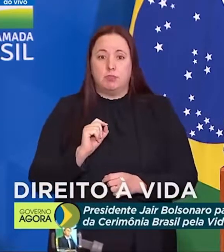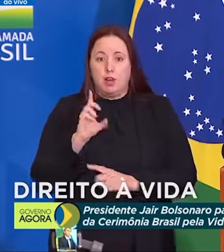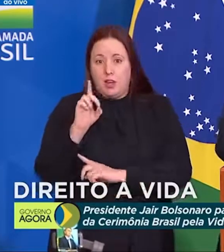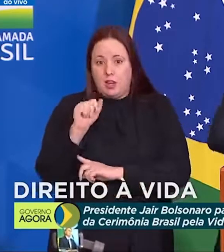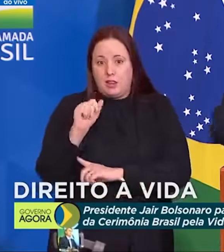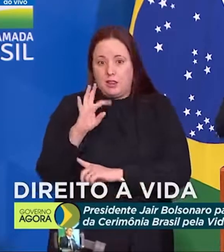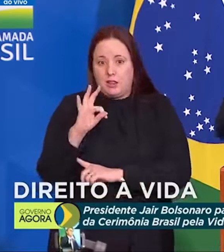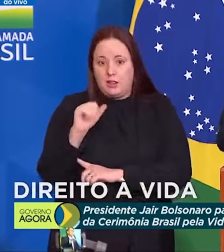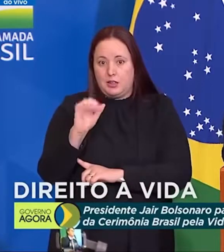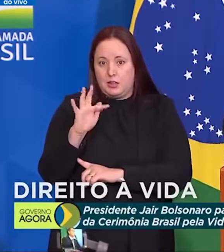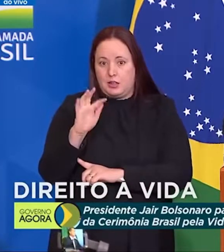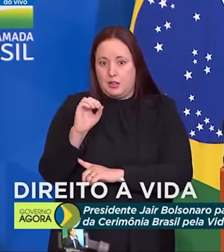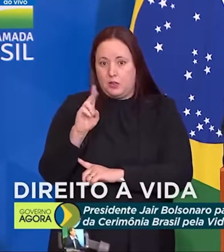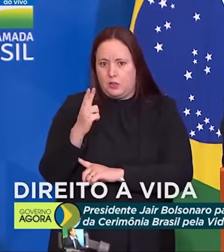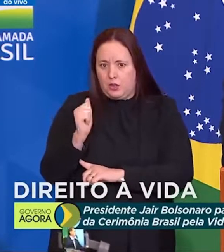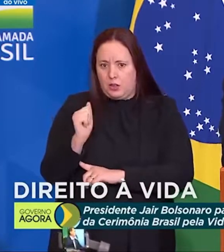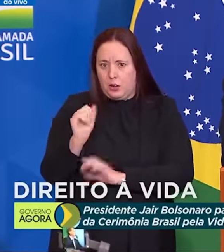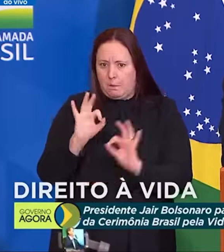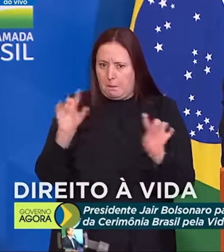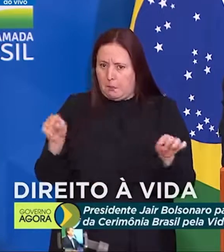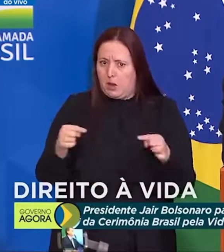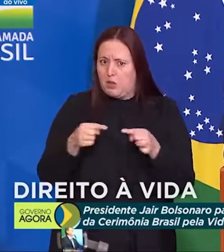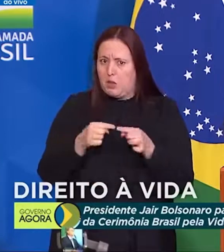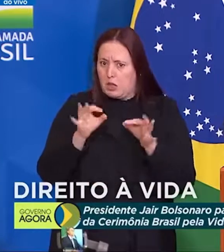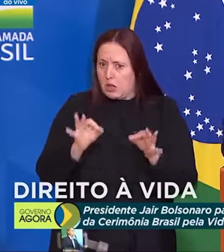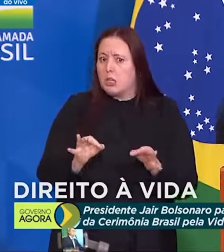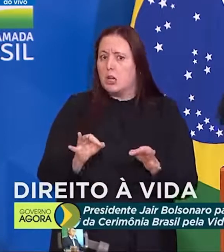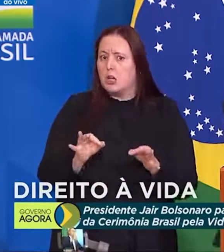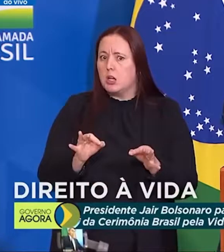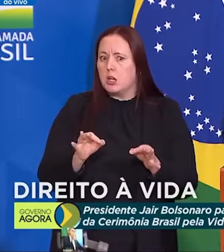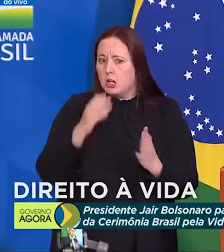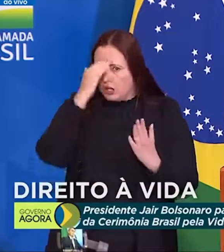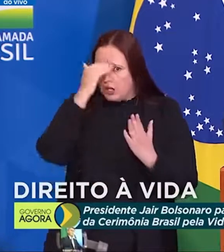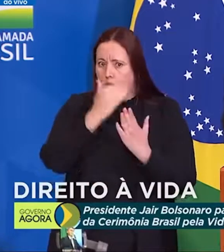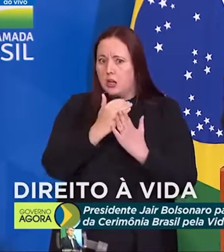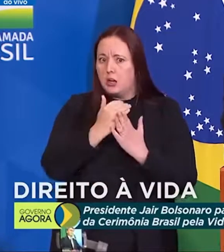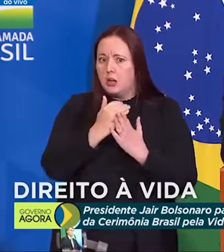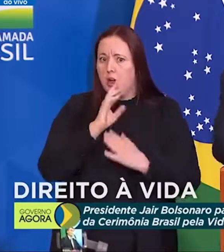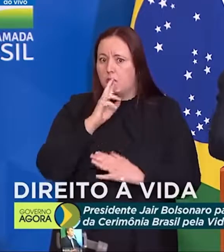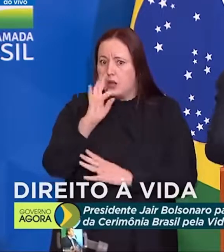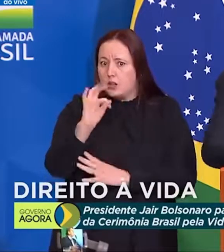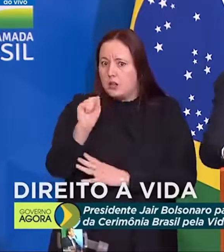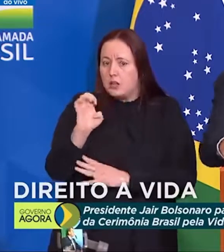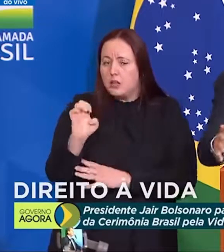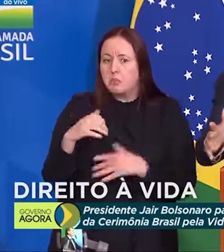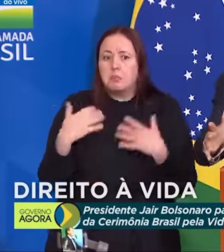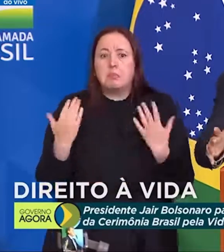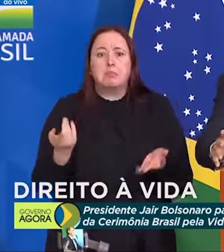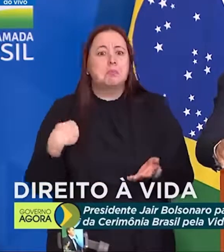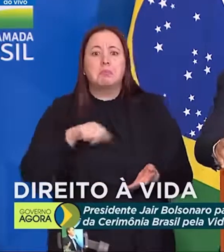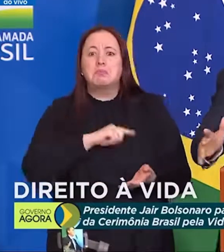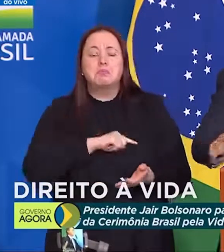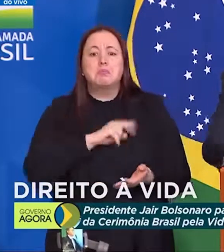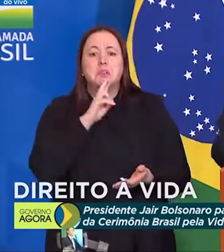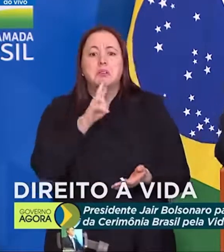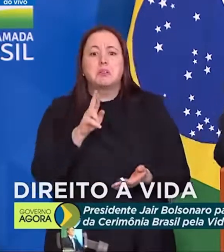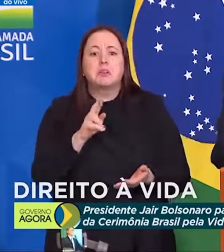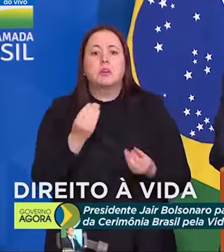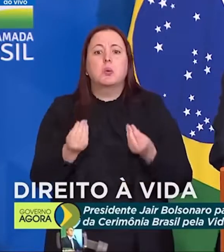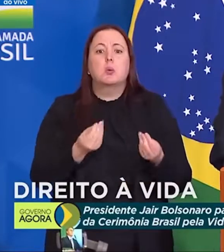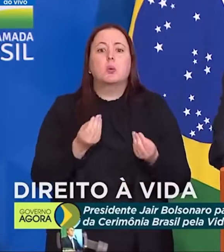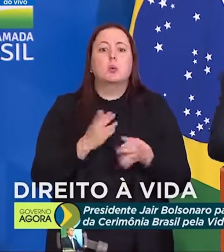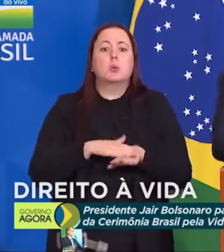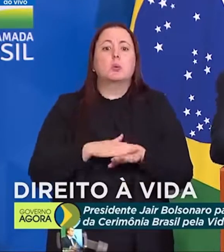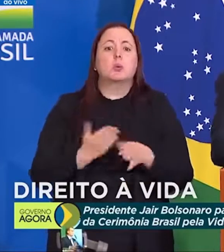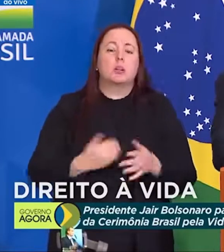Datafolha está perfeitamente alinhado com que está previsto no resultado do TSE? Nós não podemos ver sobre suspeição.